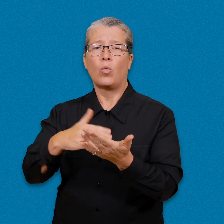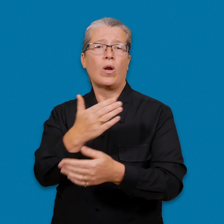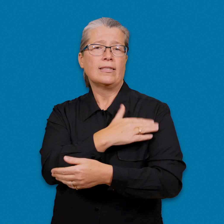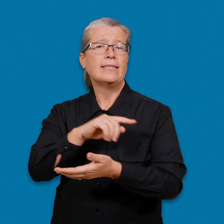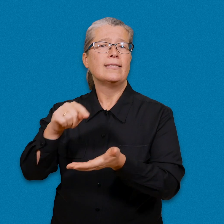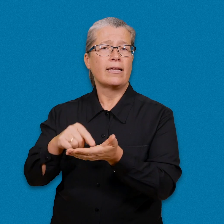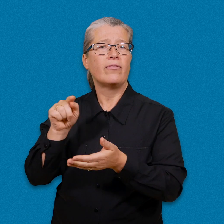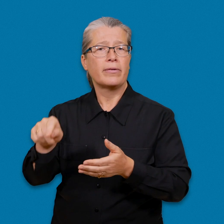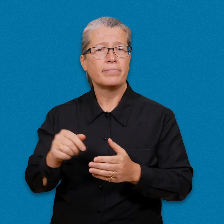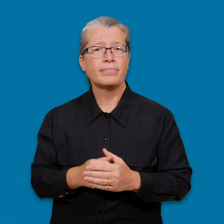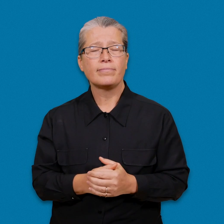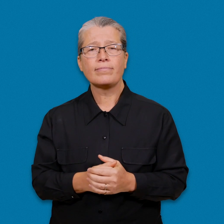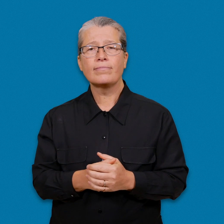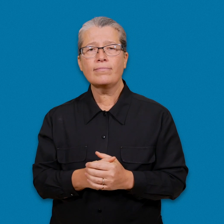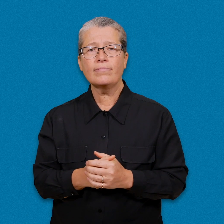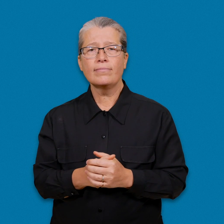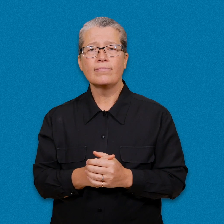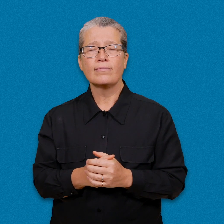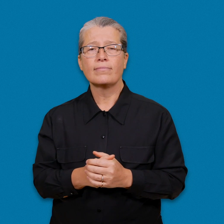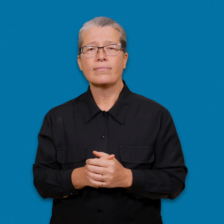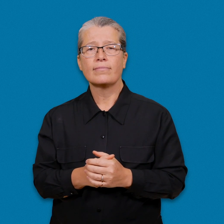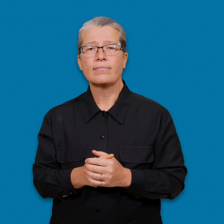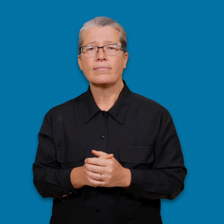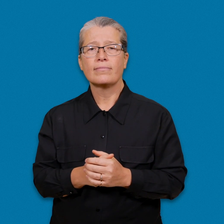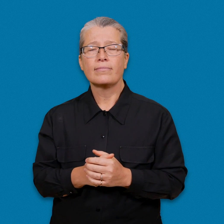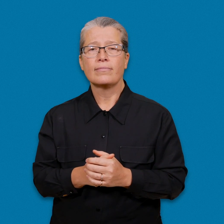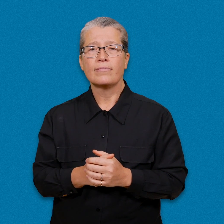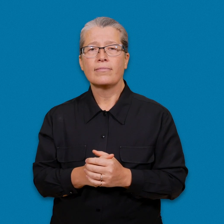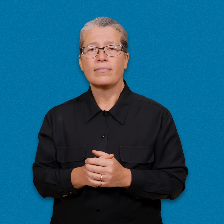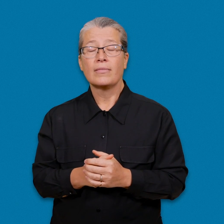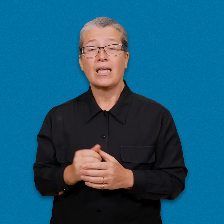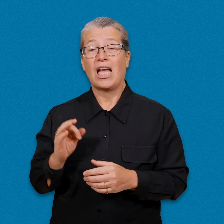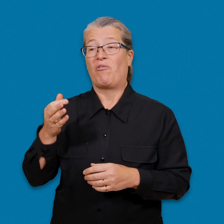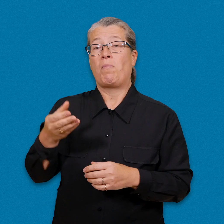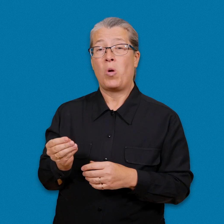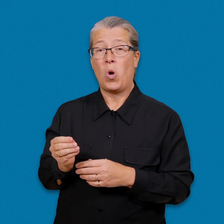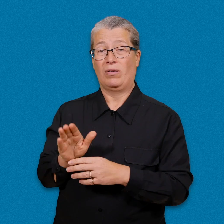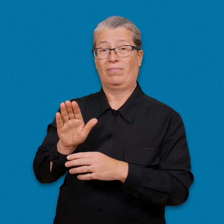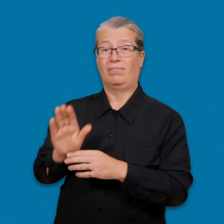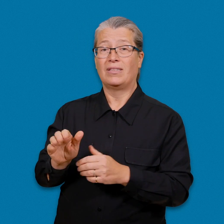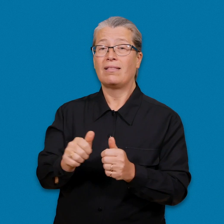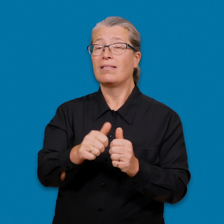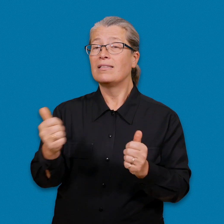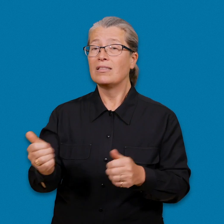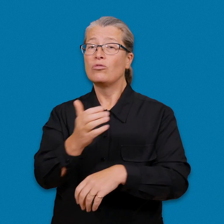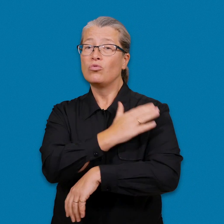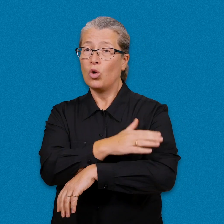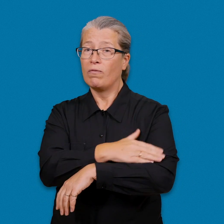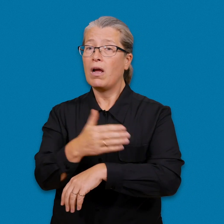från centret för tolktjänst för personer med funktionsnedsättning. Via FPAs distansservice kan